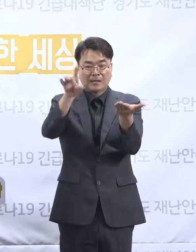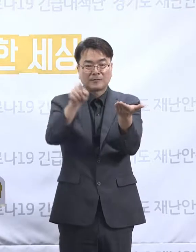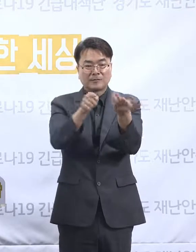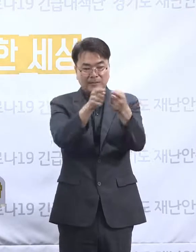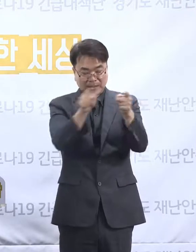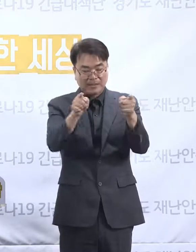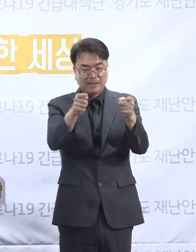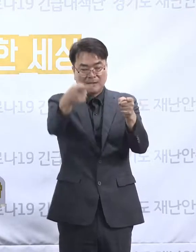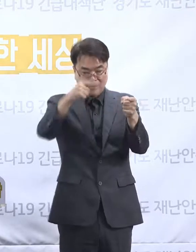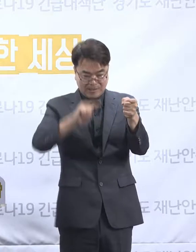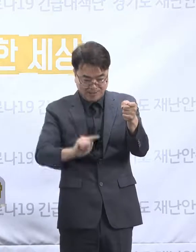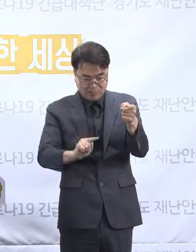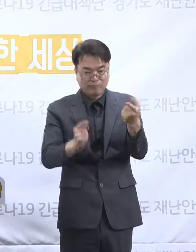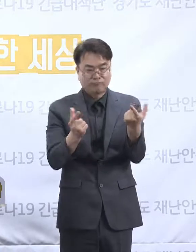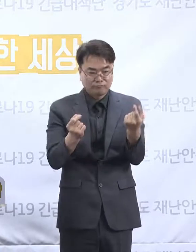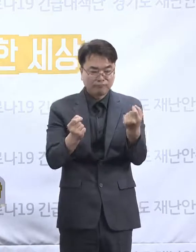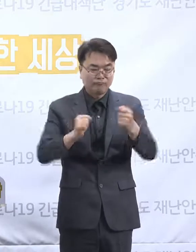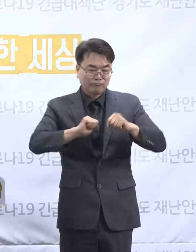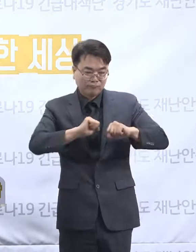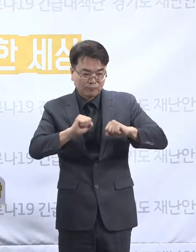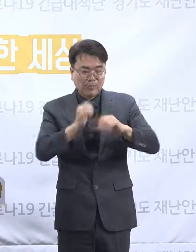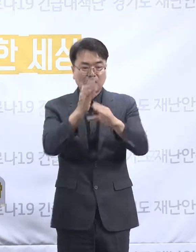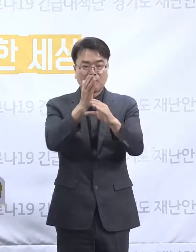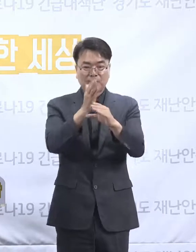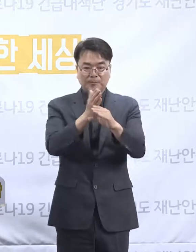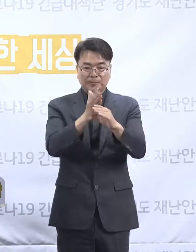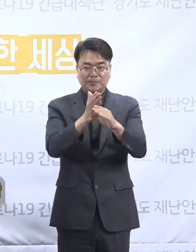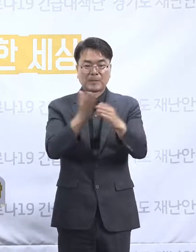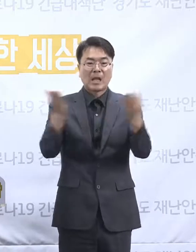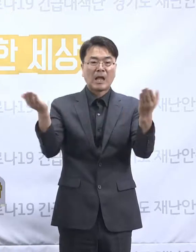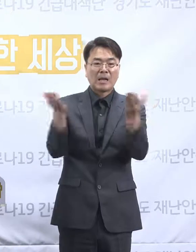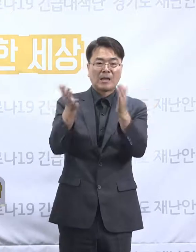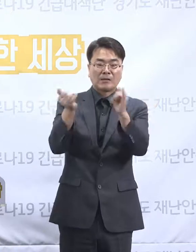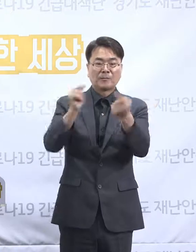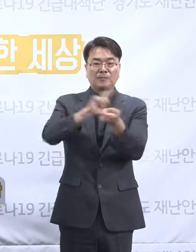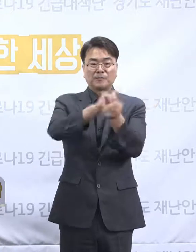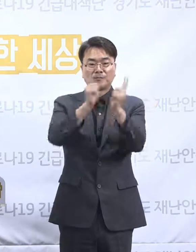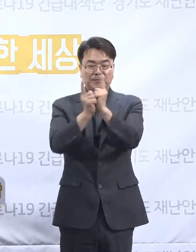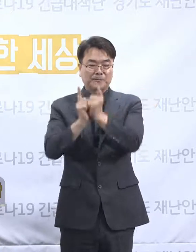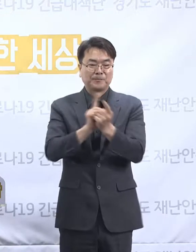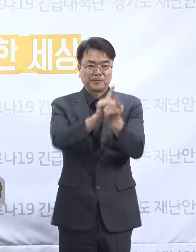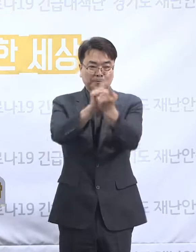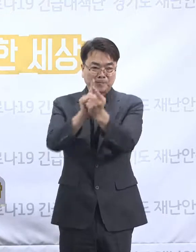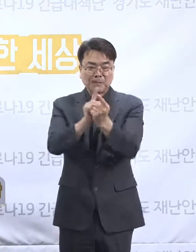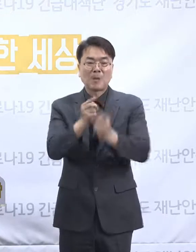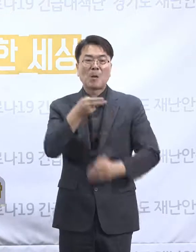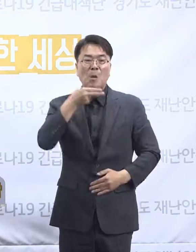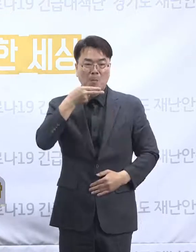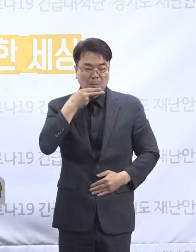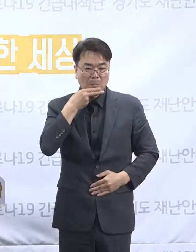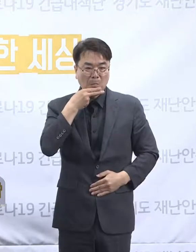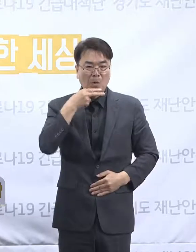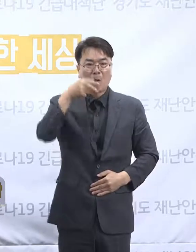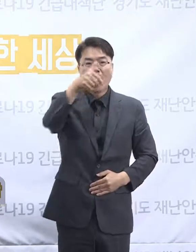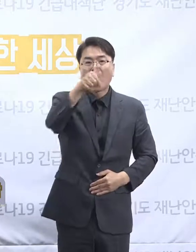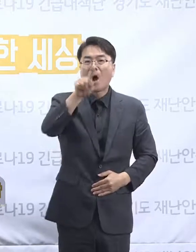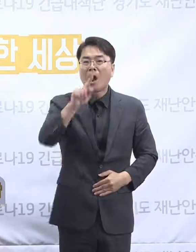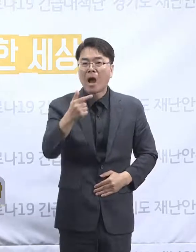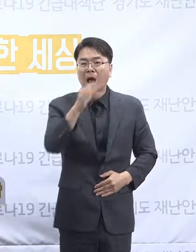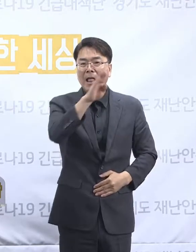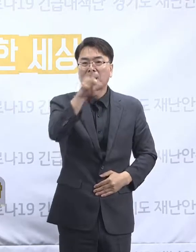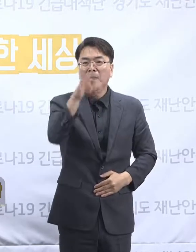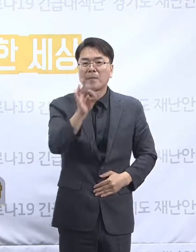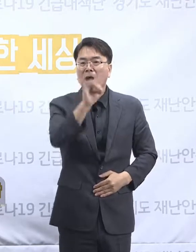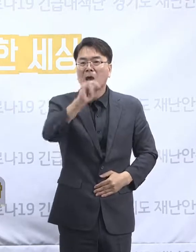분이나 계시는데 이렇게 직원들이 접촉을 제대로 하지 못하고 간병인들이 할머니들과 계속